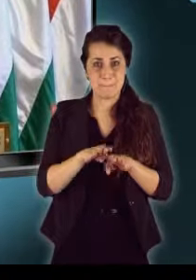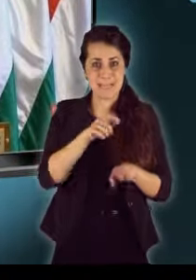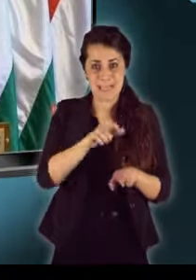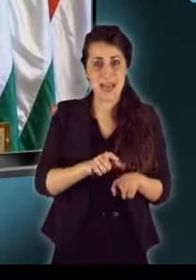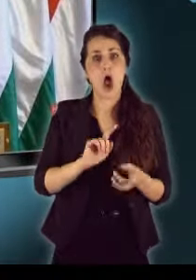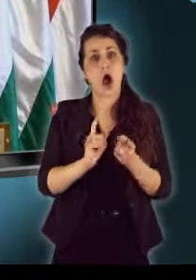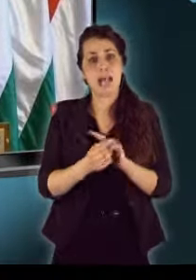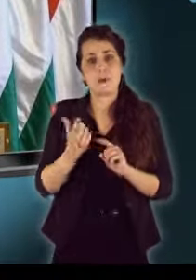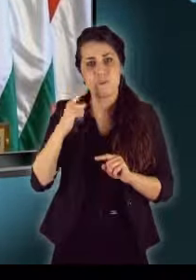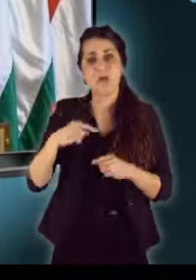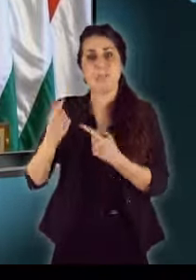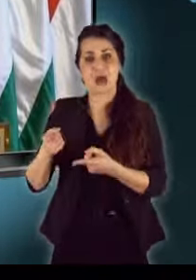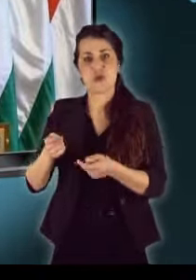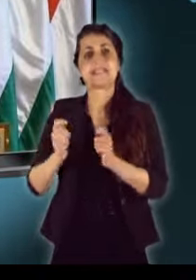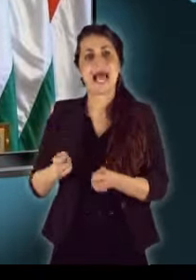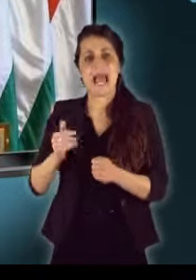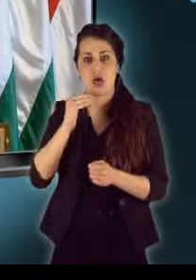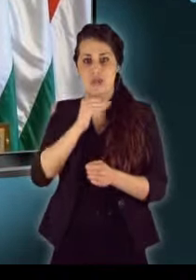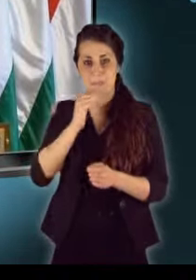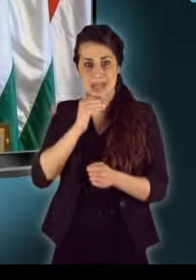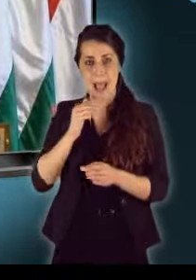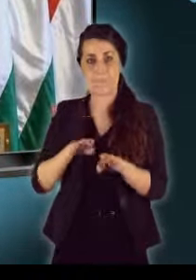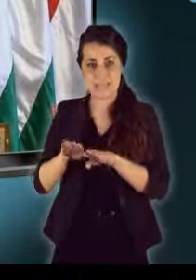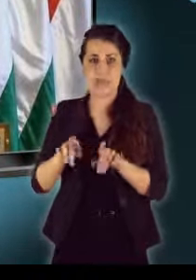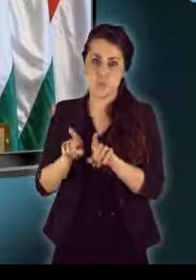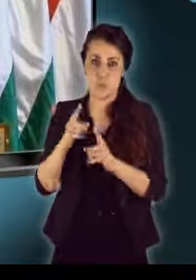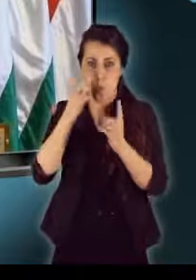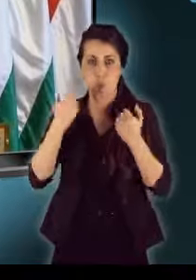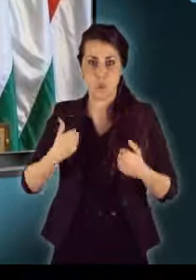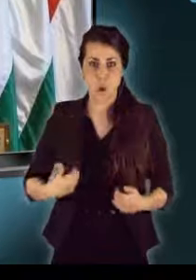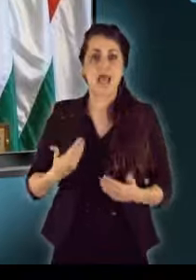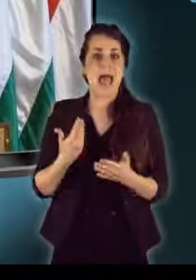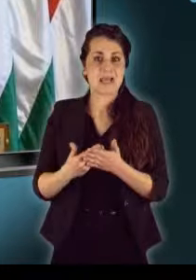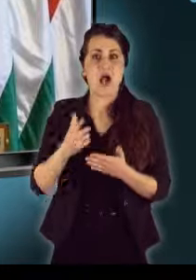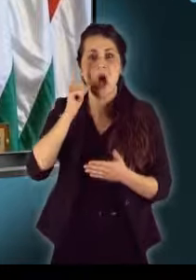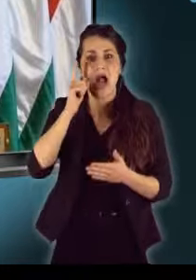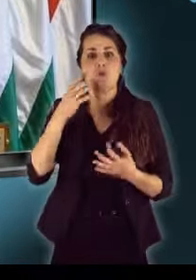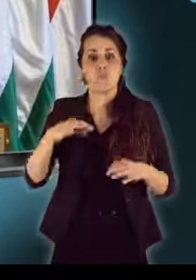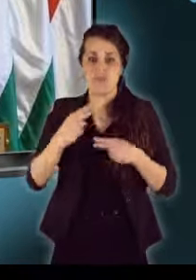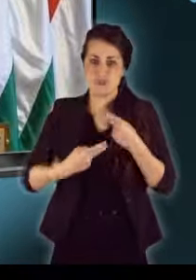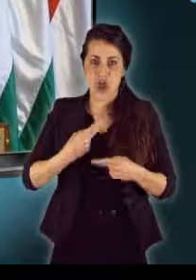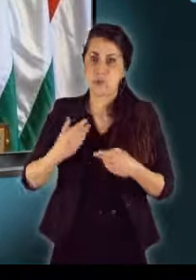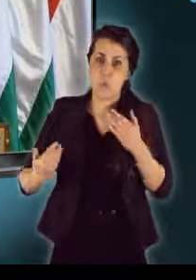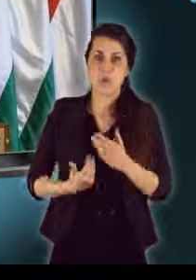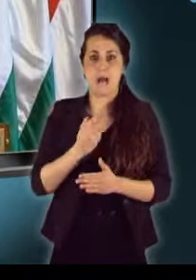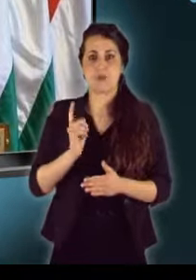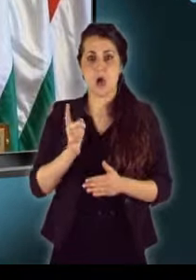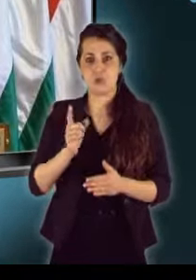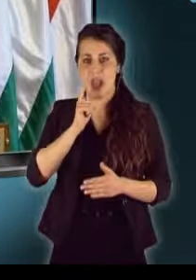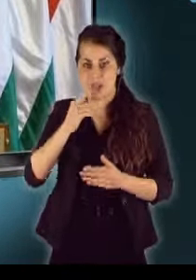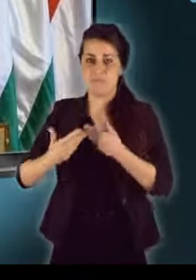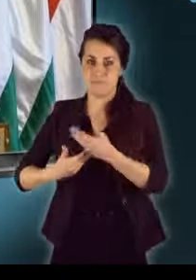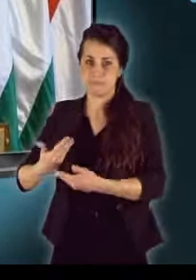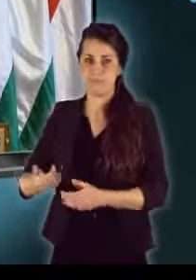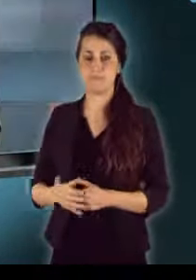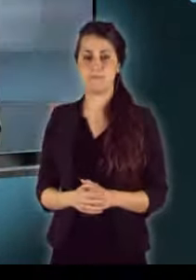hanem volt egy másik miniszter, Szekeres Imre is. Úgy gondolom, hogy ezeknek a lakásügyeknek a vizsgálata újabb gyanúsításokat fog